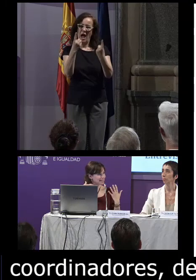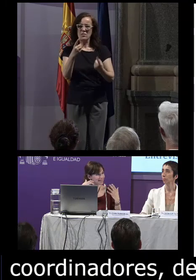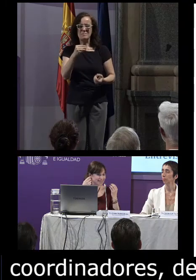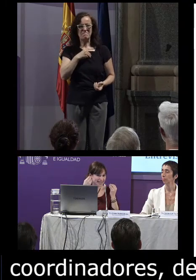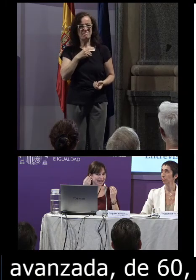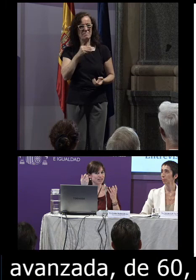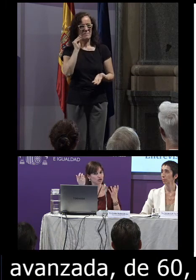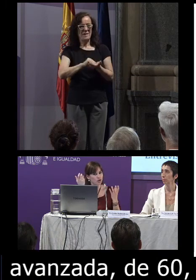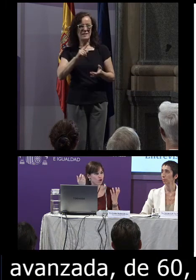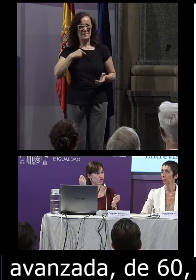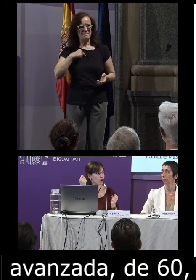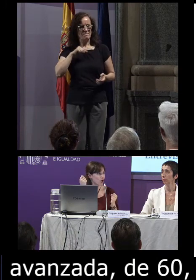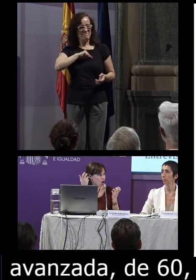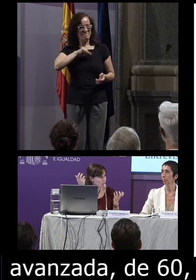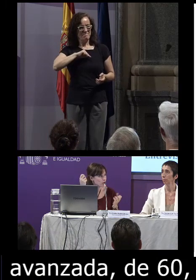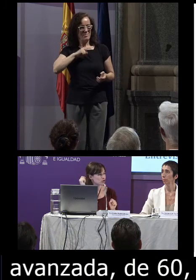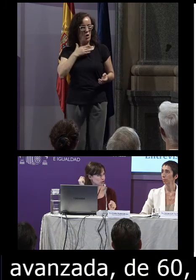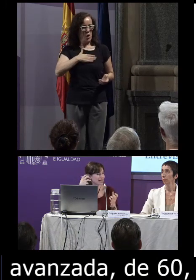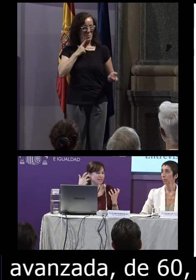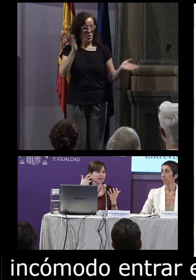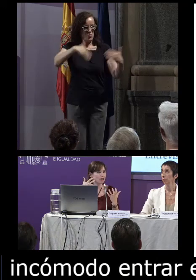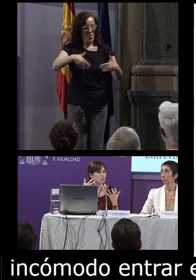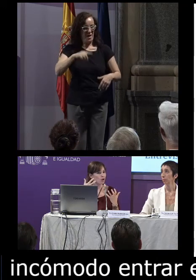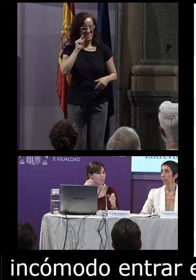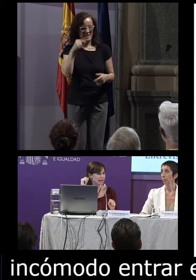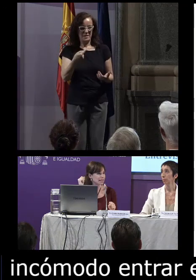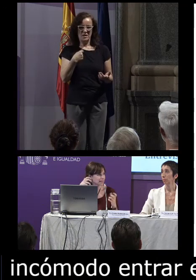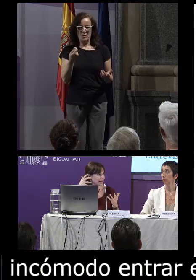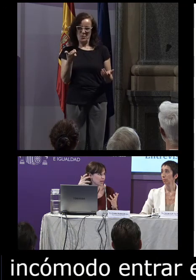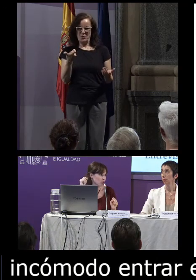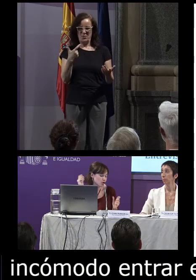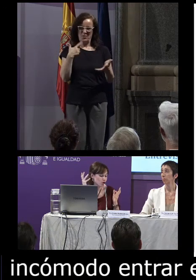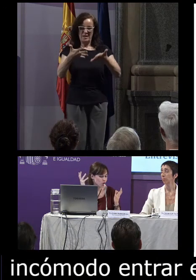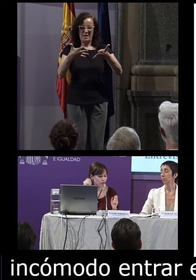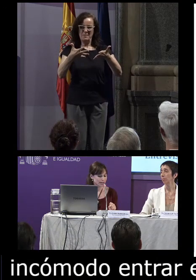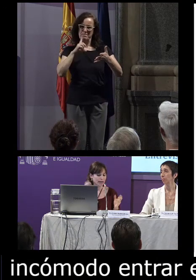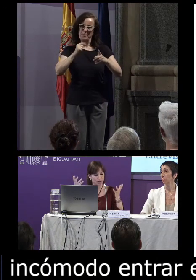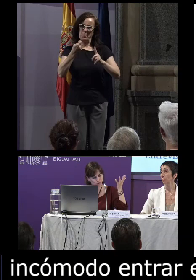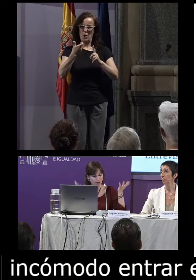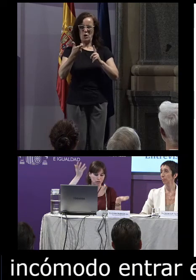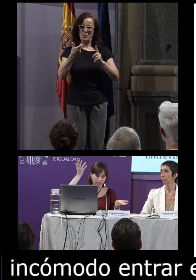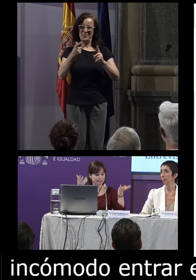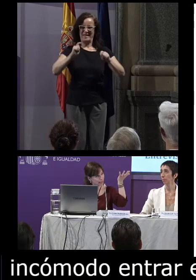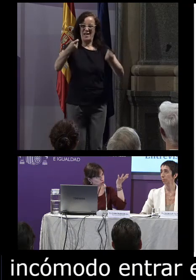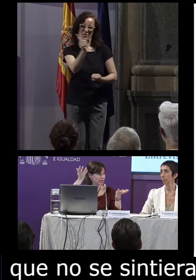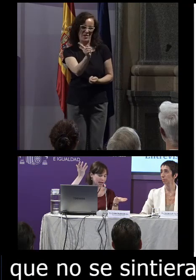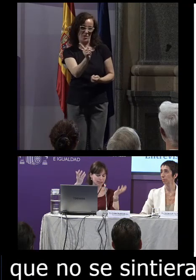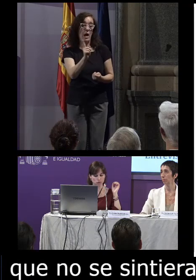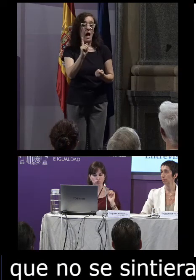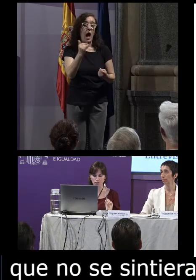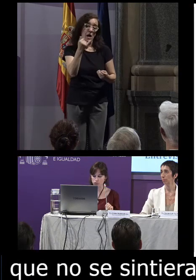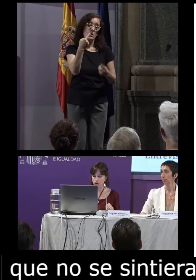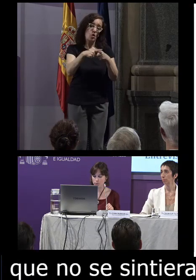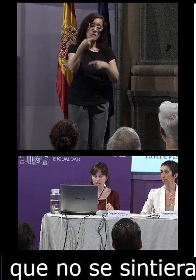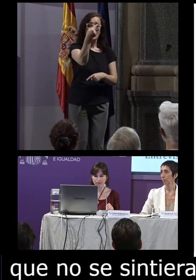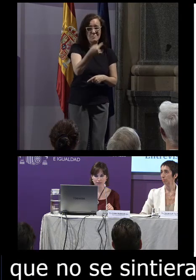no se sintieran del todo cómodos y que les afectara un poco la manera de signar y que no fuera tan natural tiene sus ventajas y